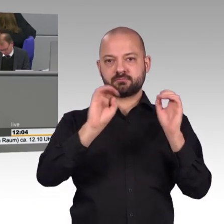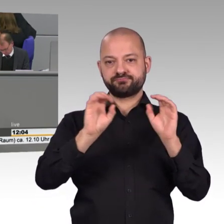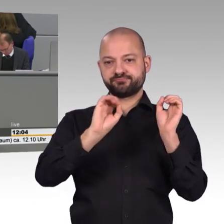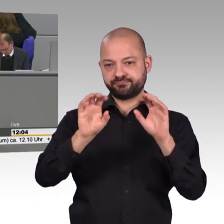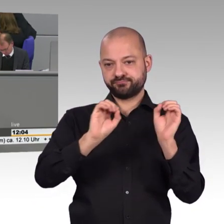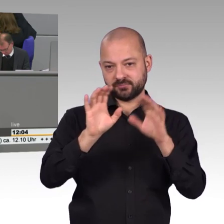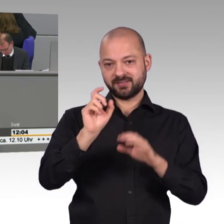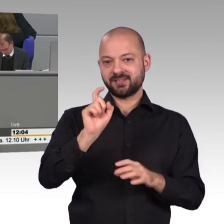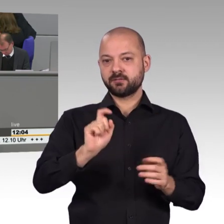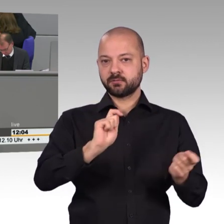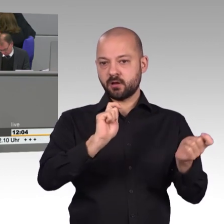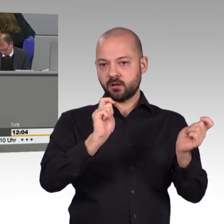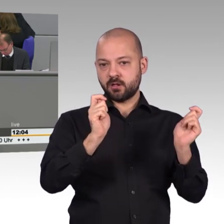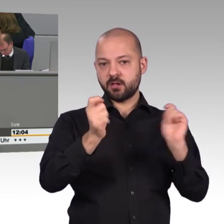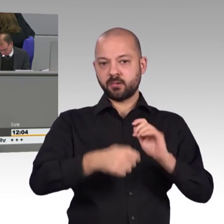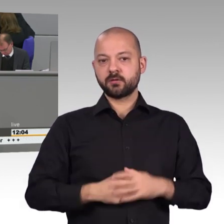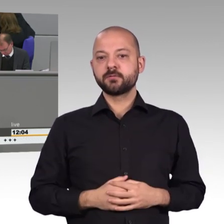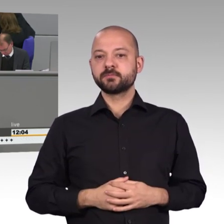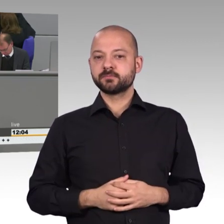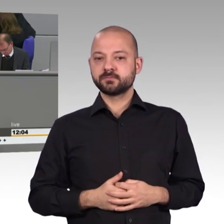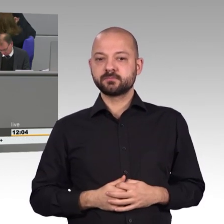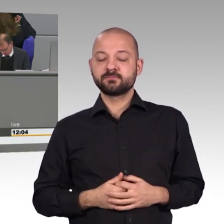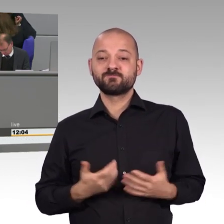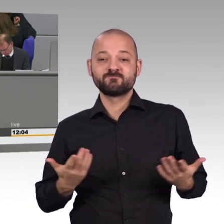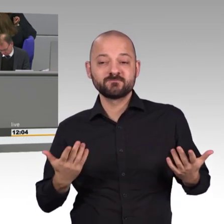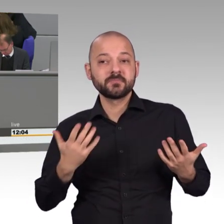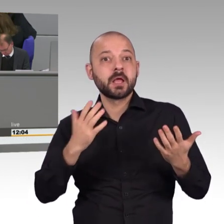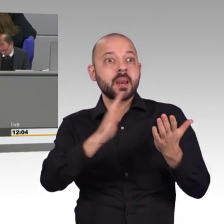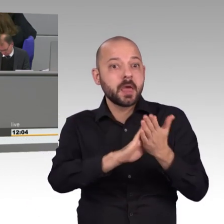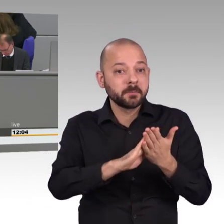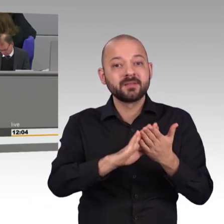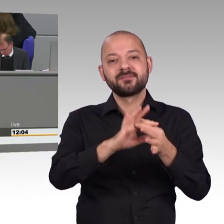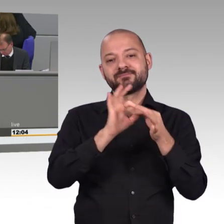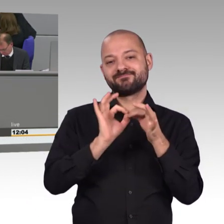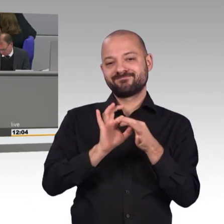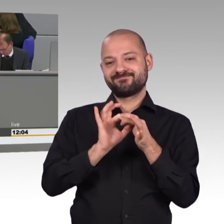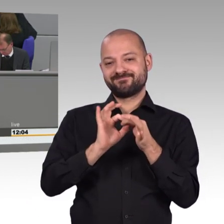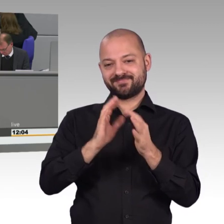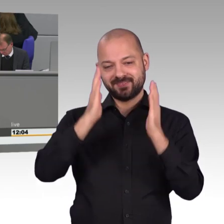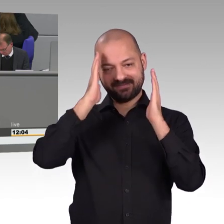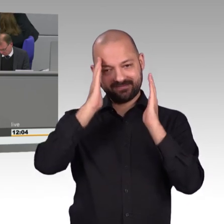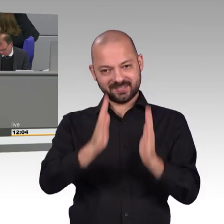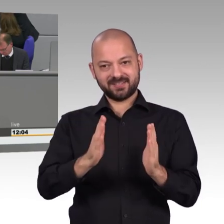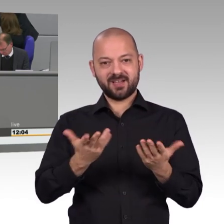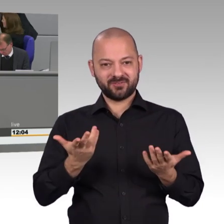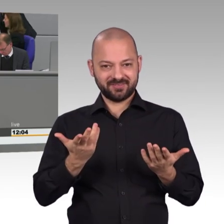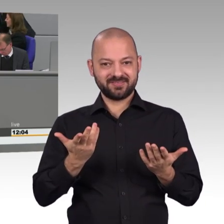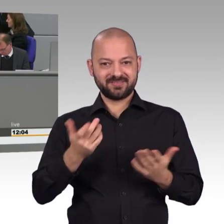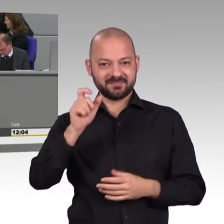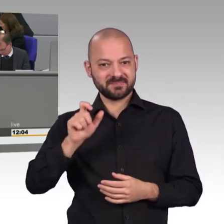Dienstleistungsangebote. Bei unseren Städten und Gemeinden müssen wir daher den Grundstein für diesen gewaltigen